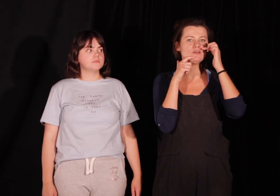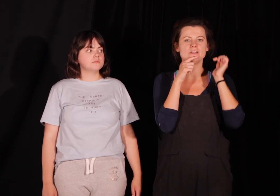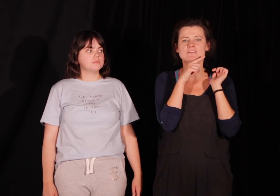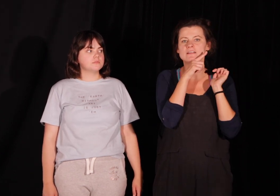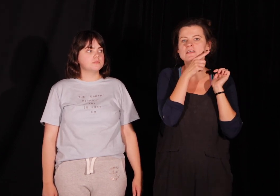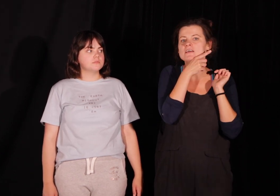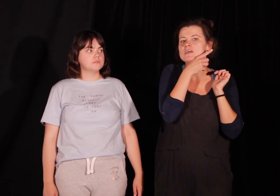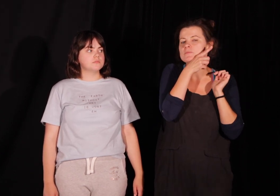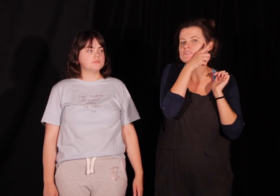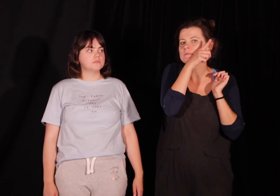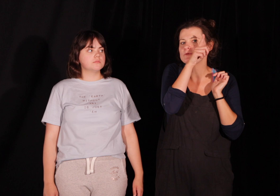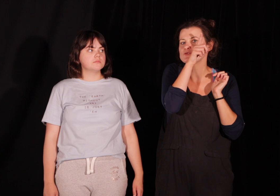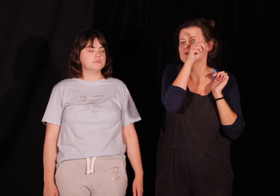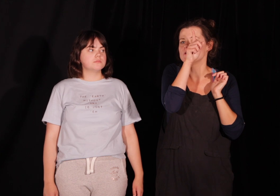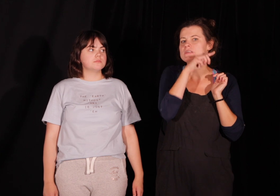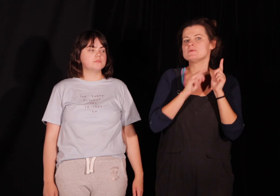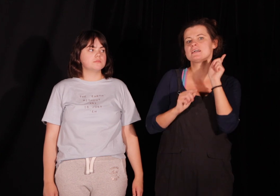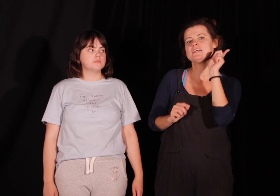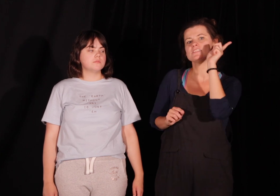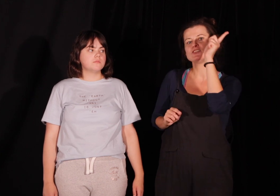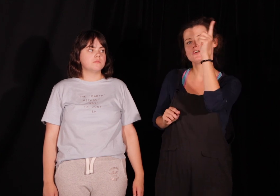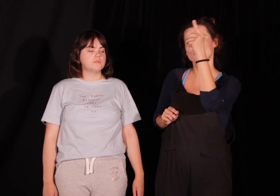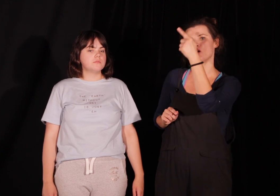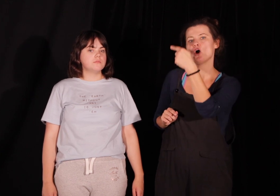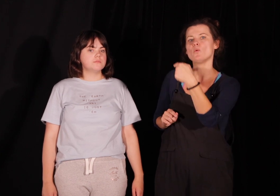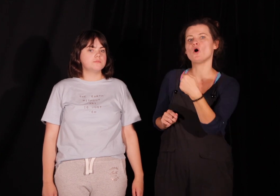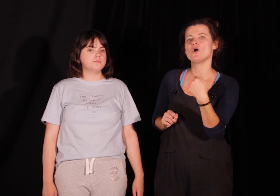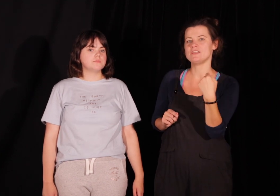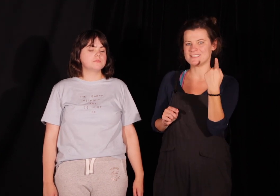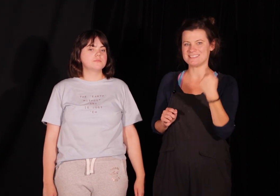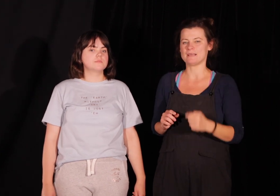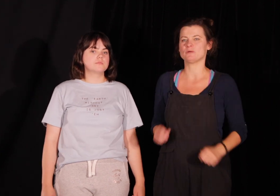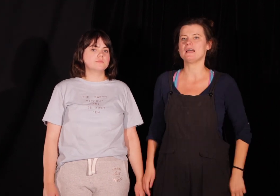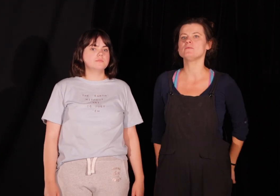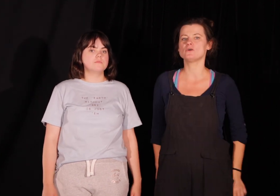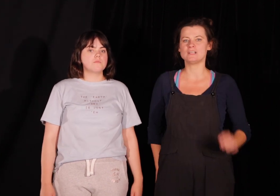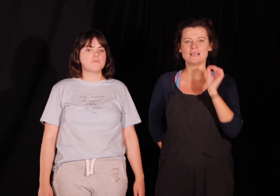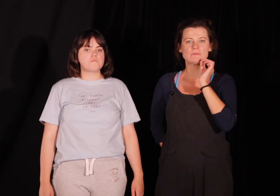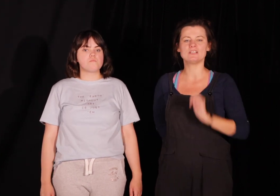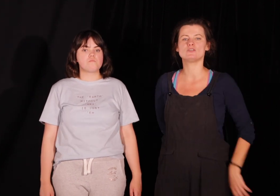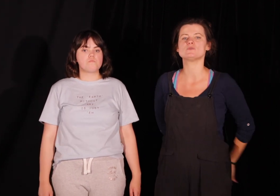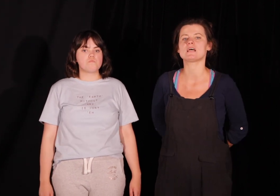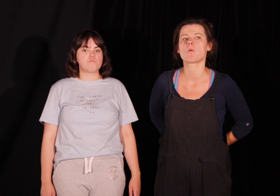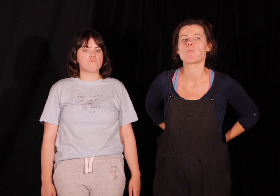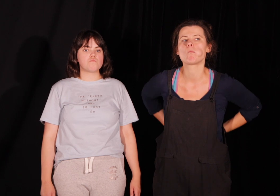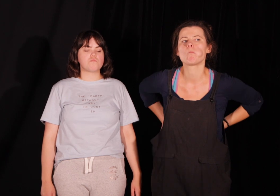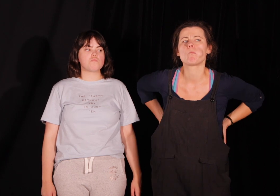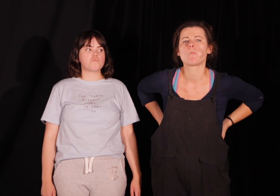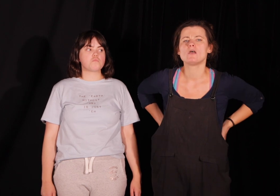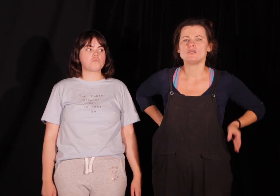dolnej wargi. Będziemy po prostu jakby zakreślać koło językiem, dobra? Na zamkniętych ustach. I